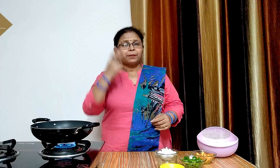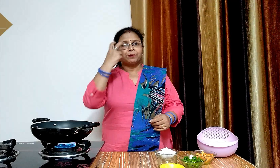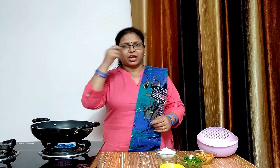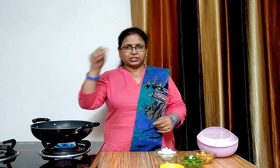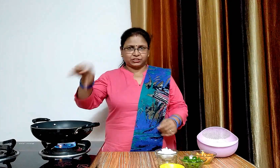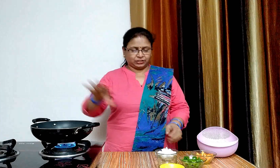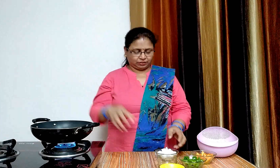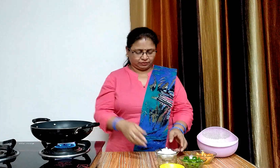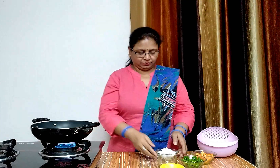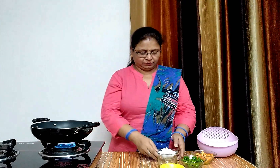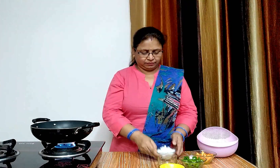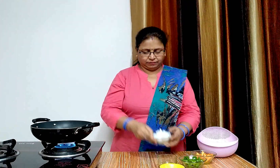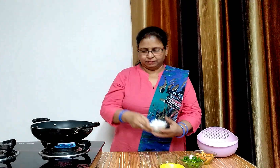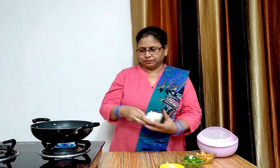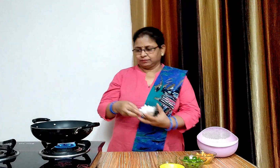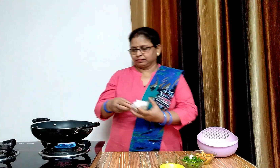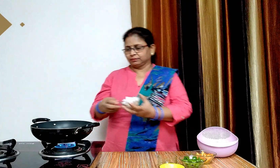अब इसमें एक कटा हुआ प्यास